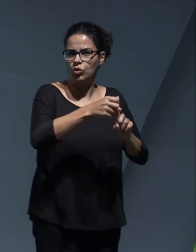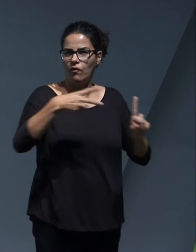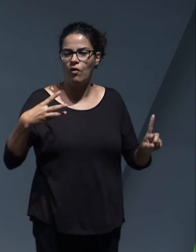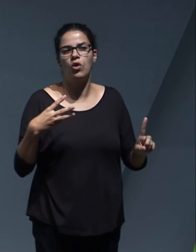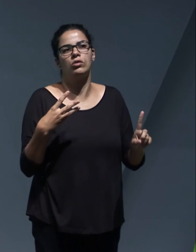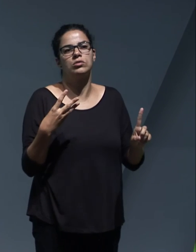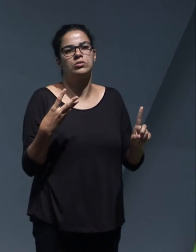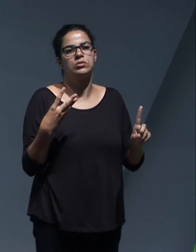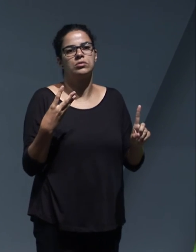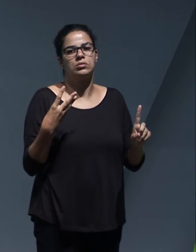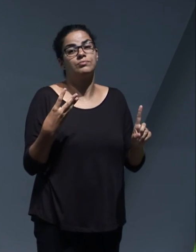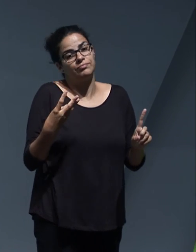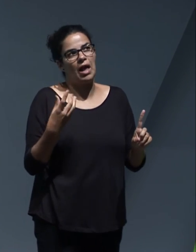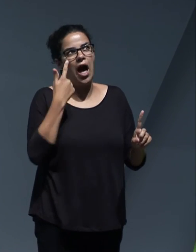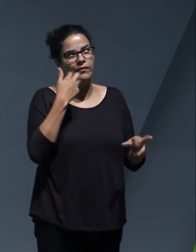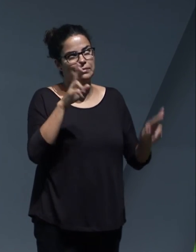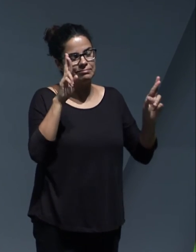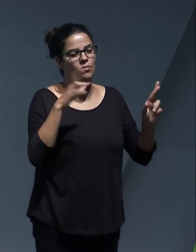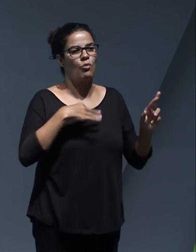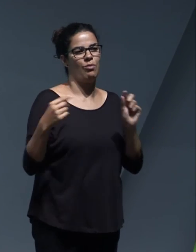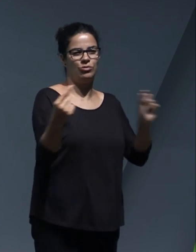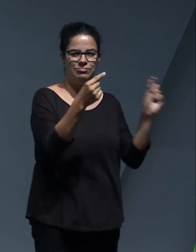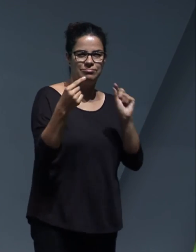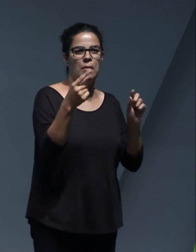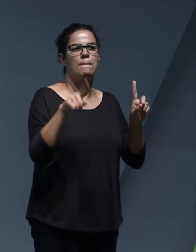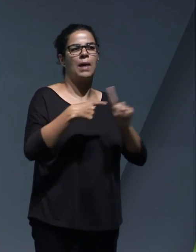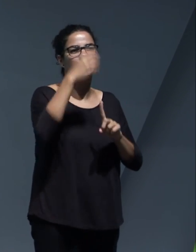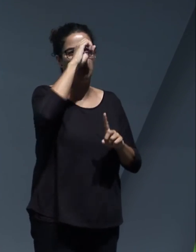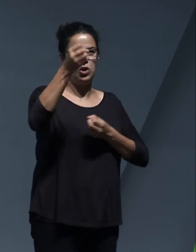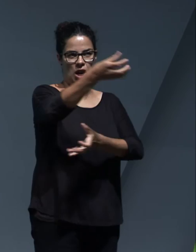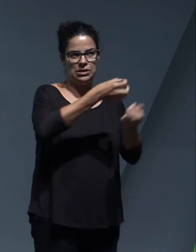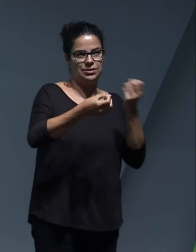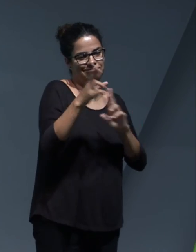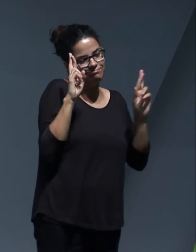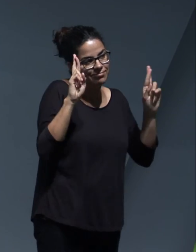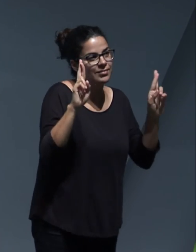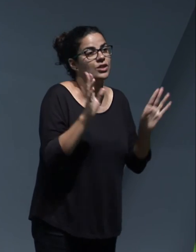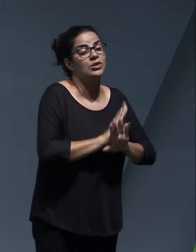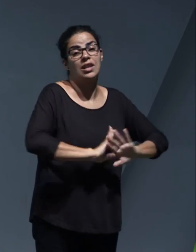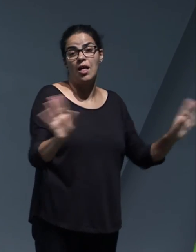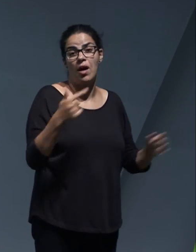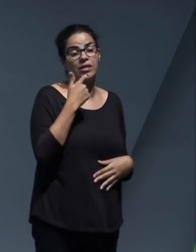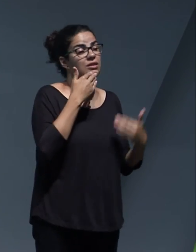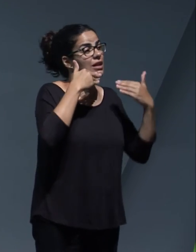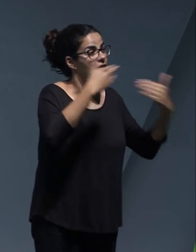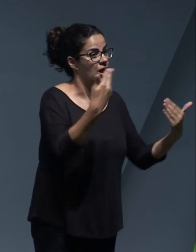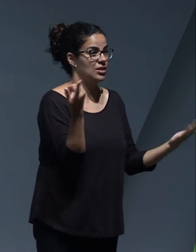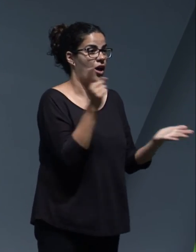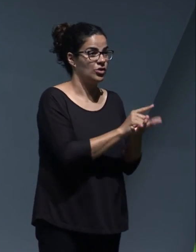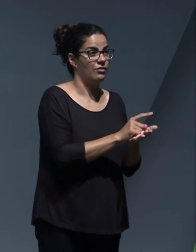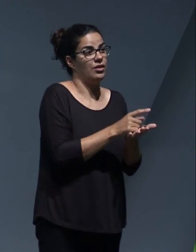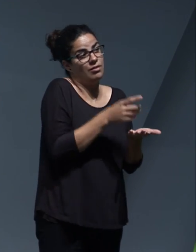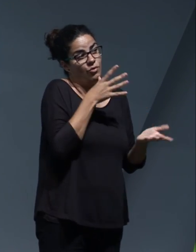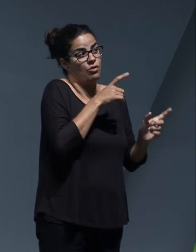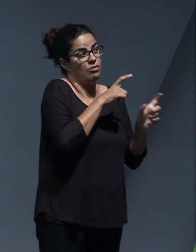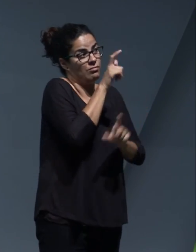contenido más de debate, intercambio de opinión, nada más que, pues eso, reiterar el agradecimiento a todas las personas que han hecho posible este congreso